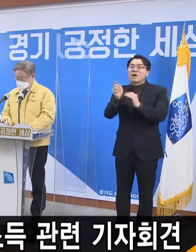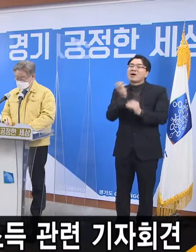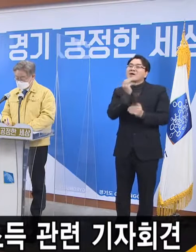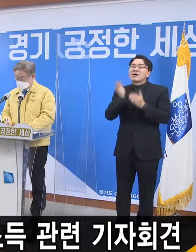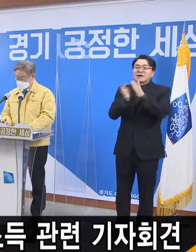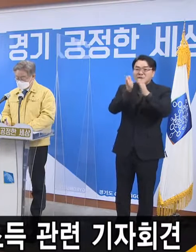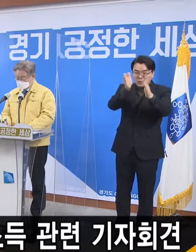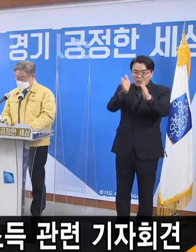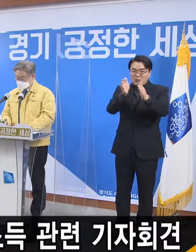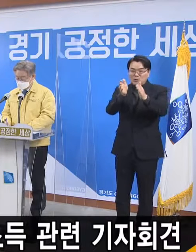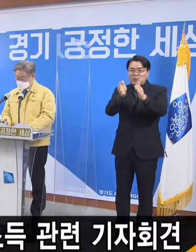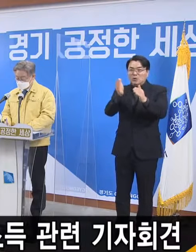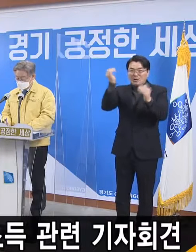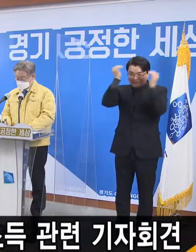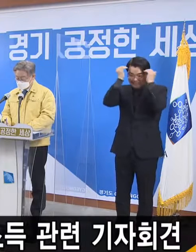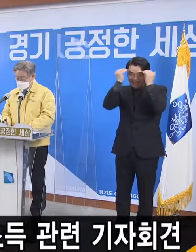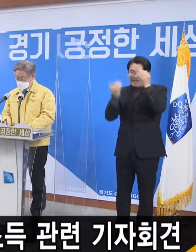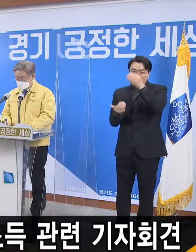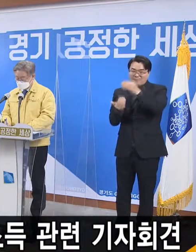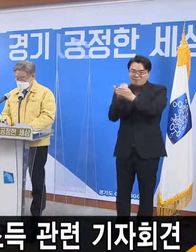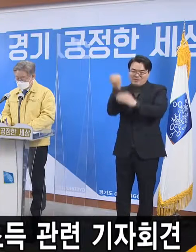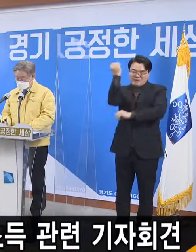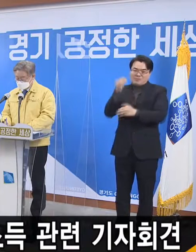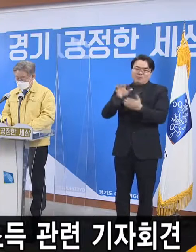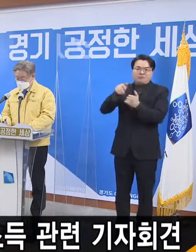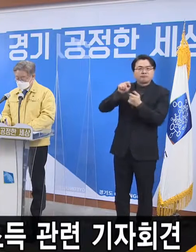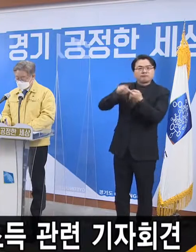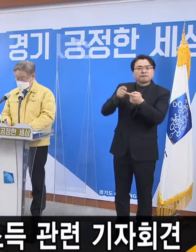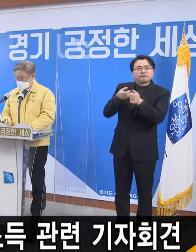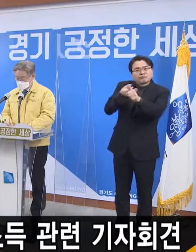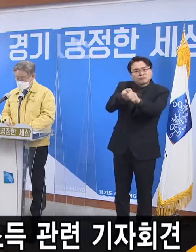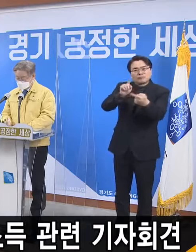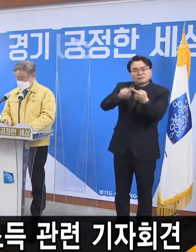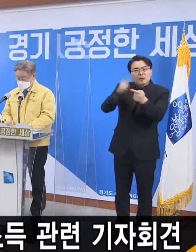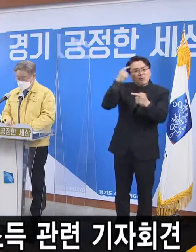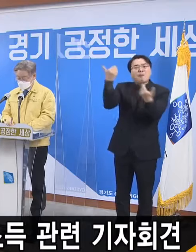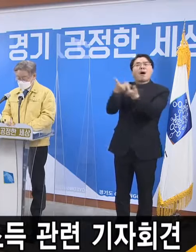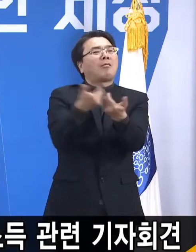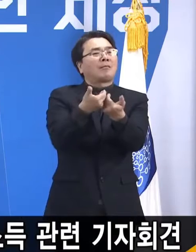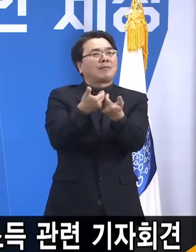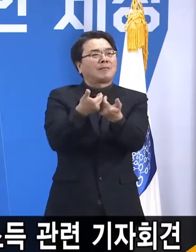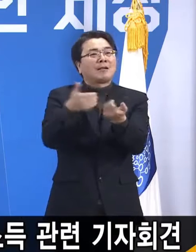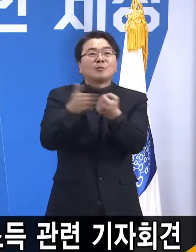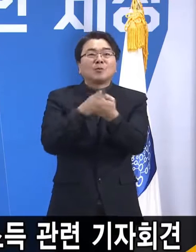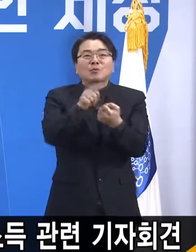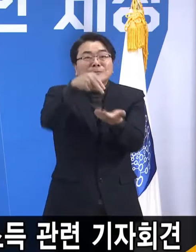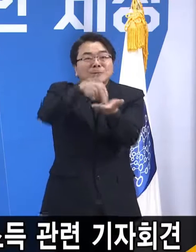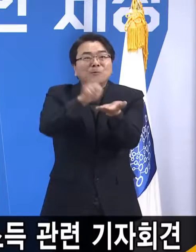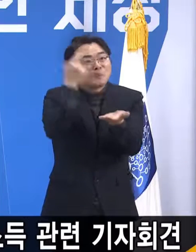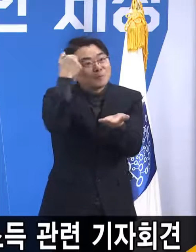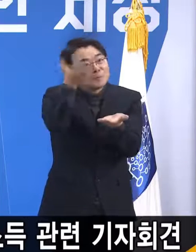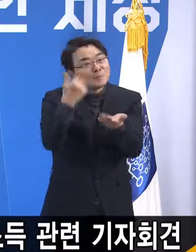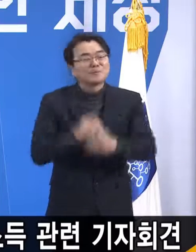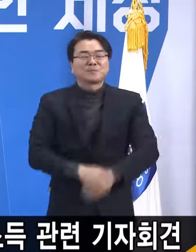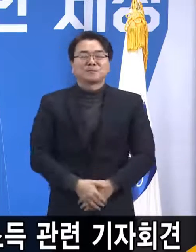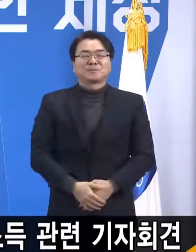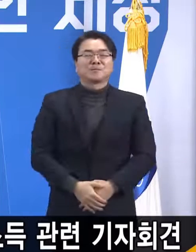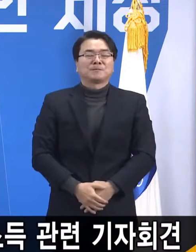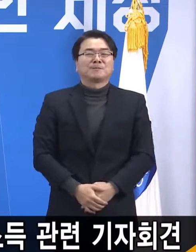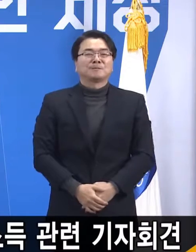지급 방침과 관련해 부정적 견해를 밝히셨습니다. 이에 대한 지사님의 입장은 어떠신지 질문을 드립니다.